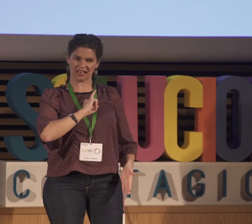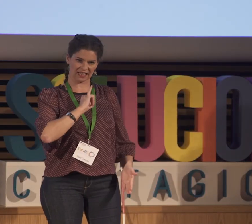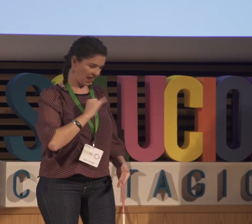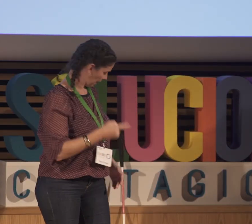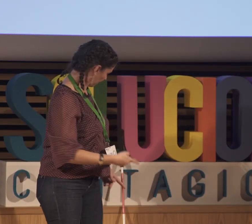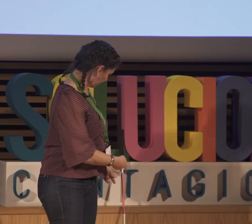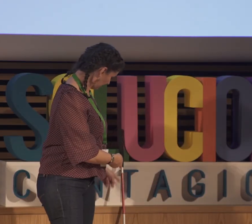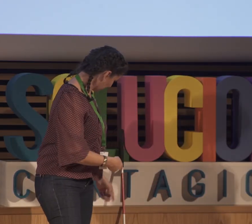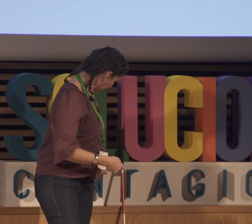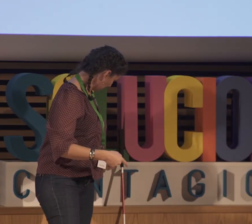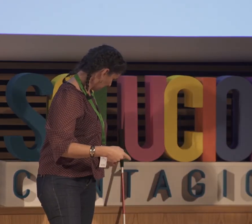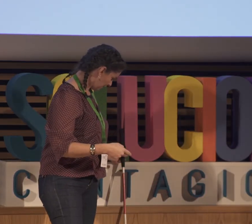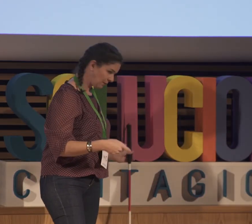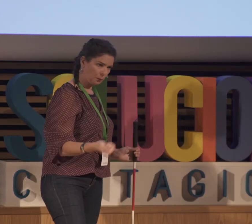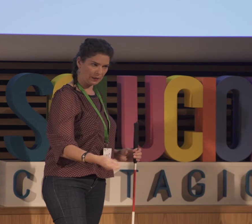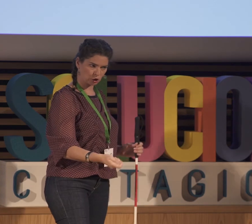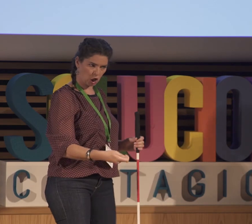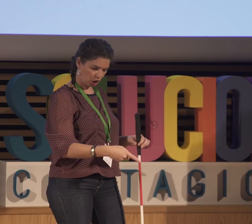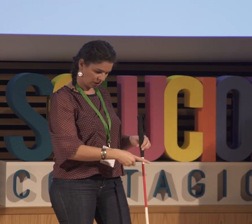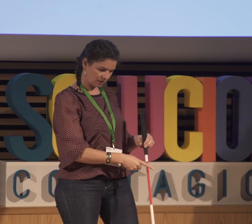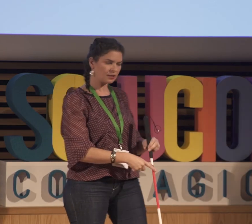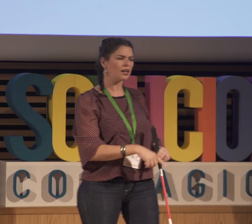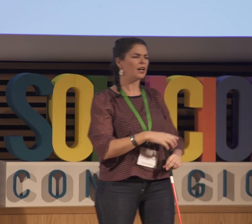un símbolo de identidad que tenemos las personas sordociegas, que es este bastón.